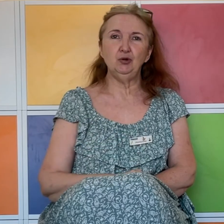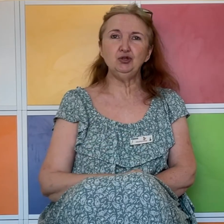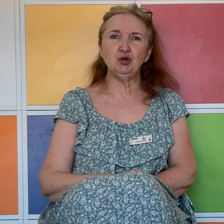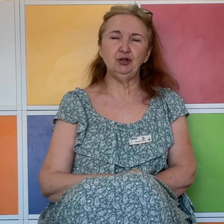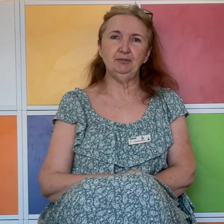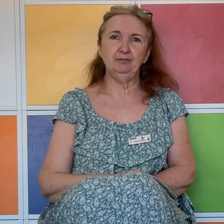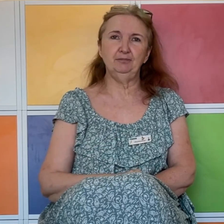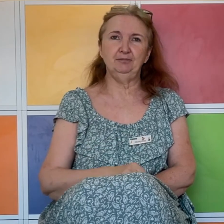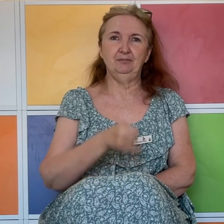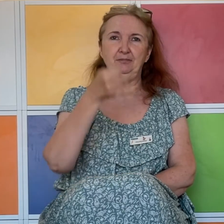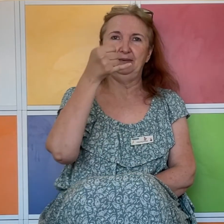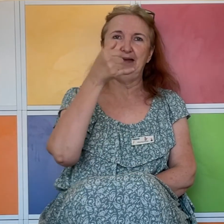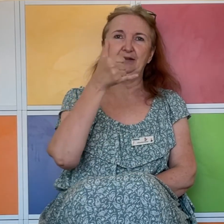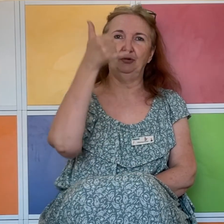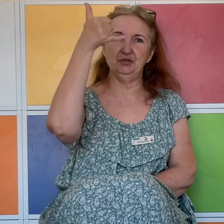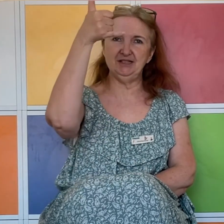le jaune, la lettre J.